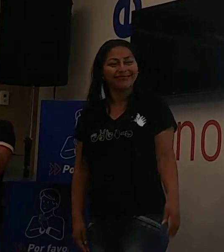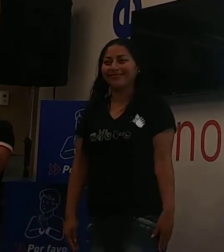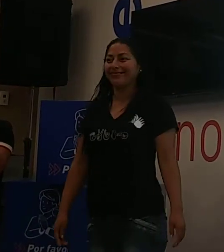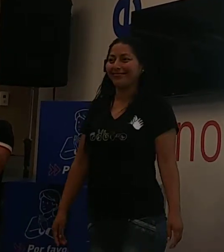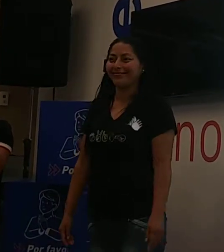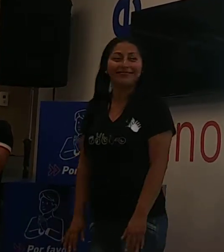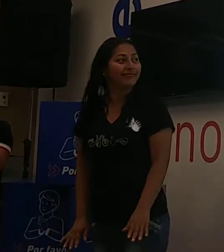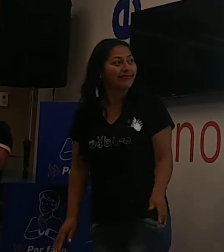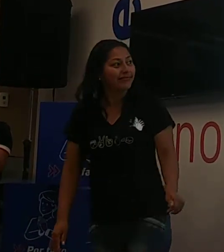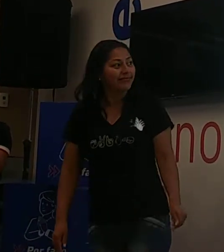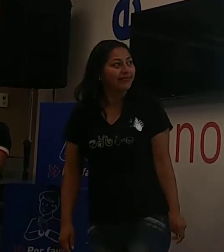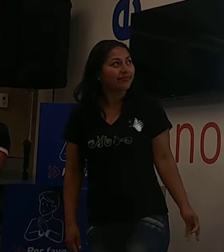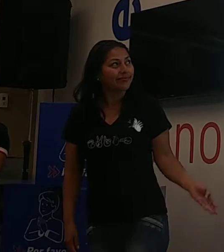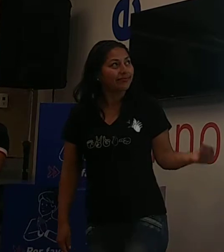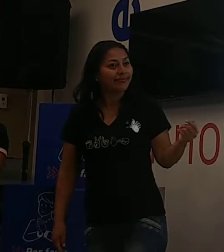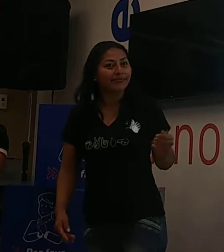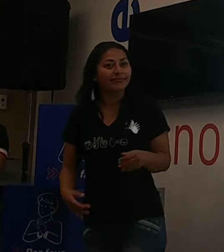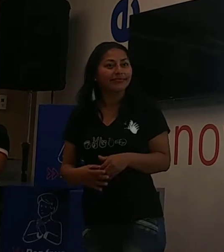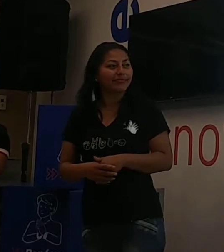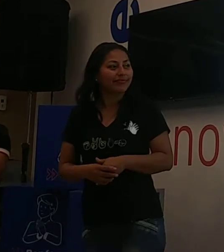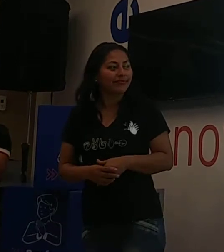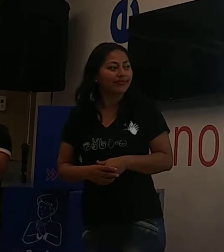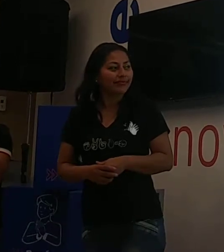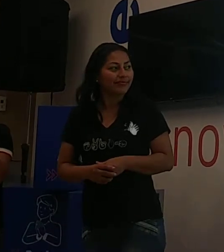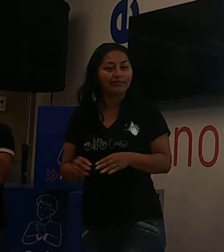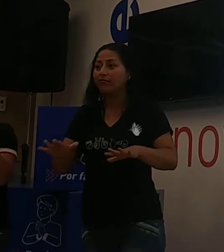Cucaracha Cucaracha Cucarach